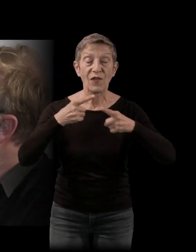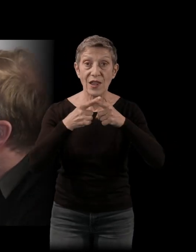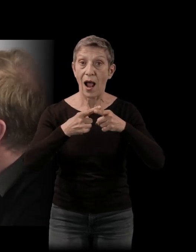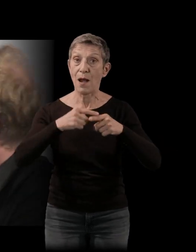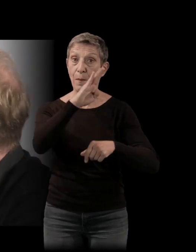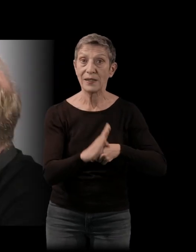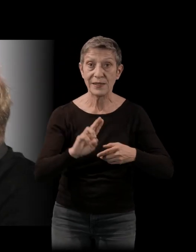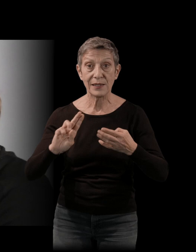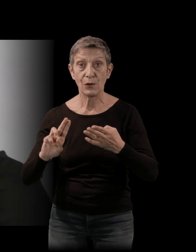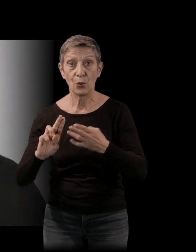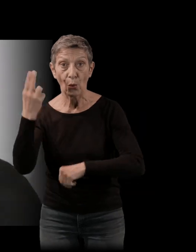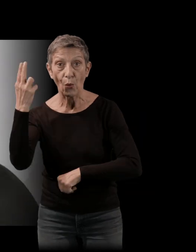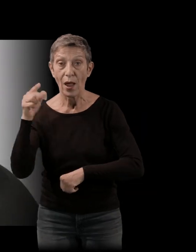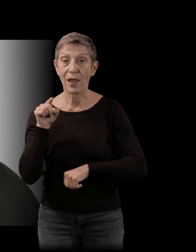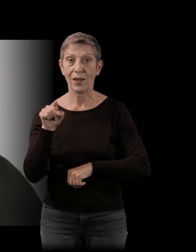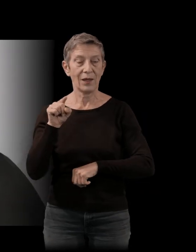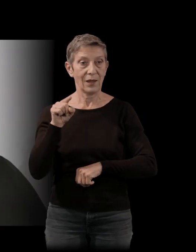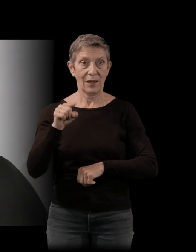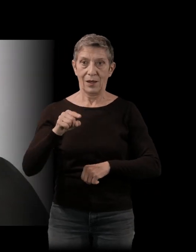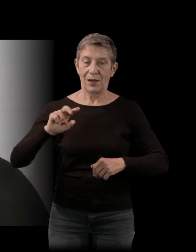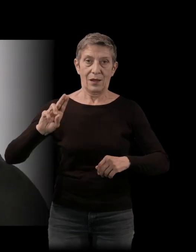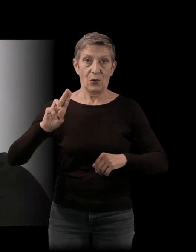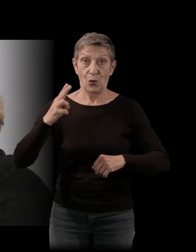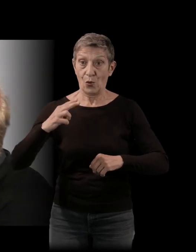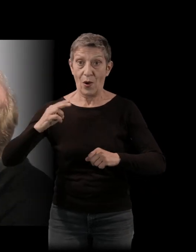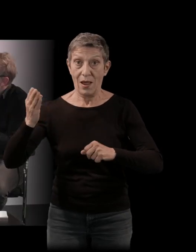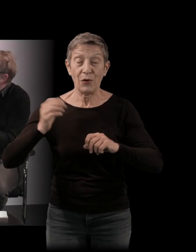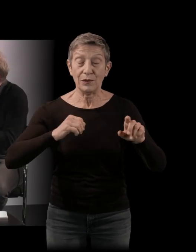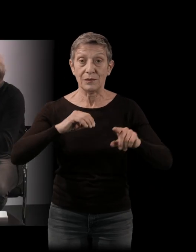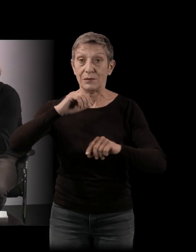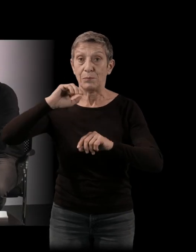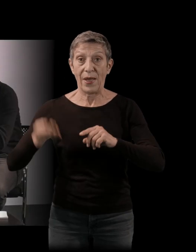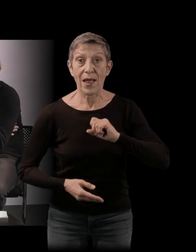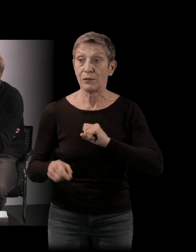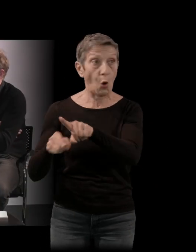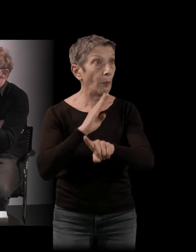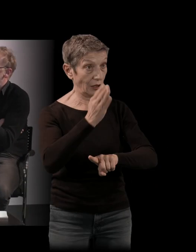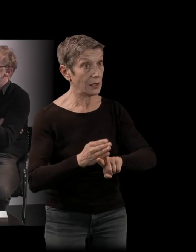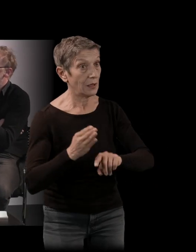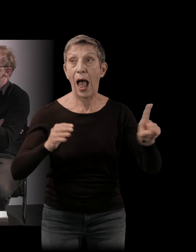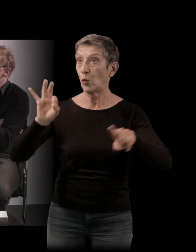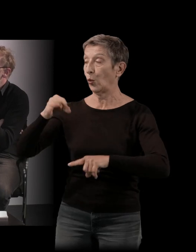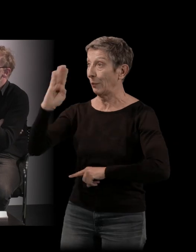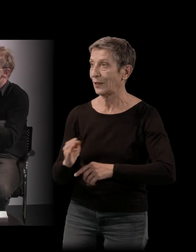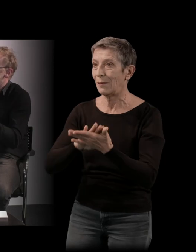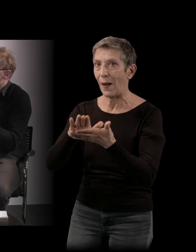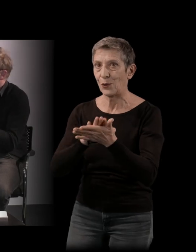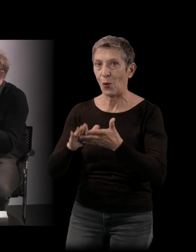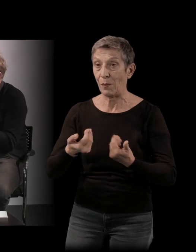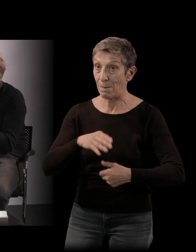perd à cause d'un des joueurs du Brésil, si on peut dire. Le Brésil perd. Le Brésil perd, pardon, bien sûr. Et ce personnage-là qui